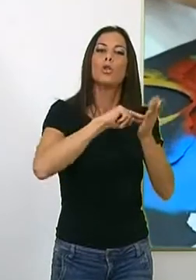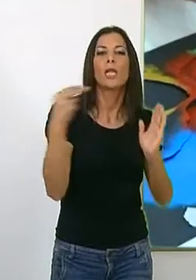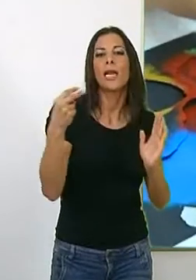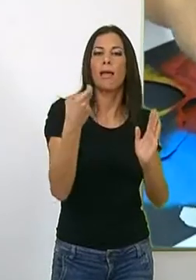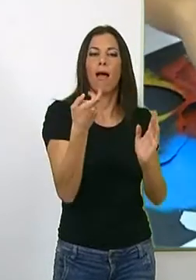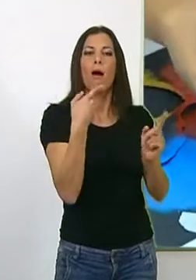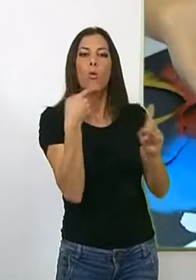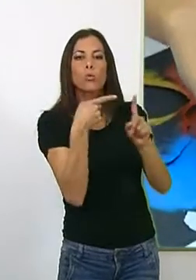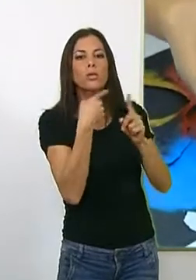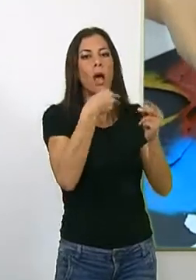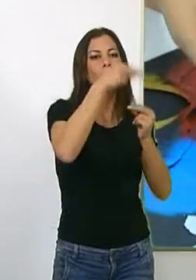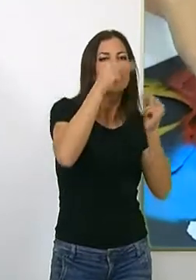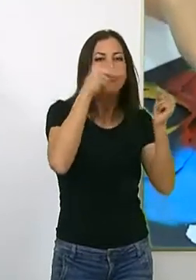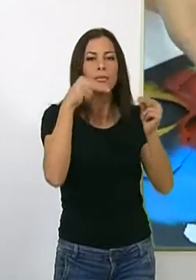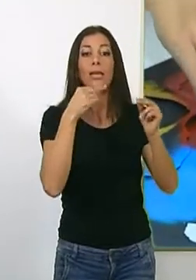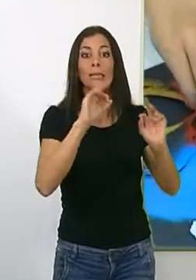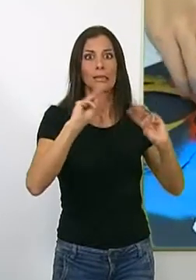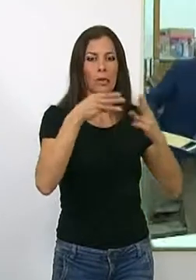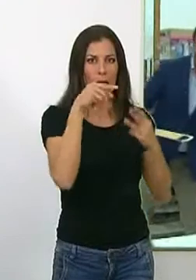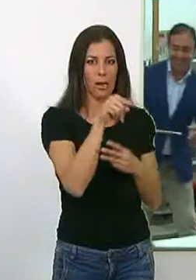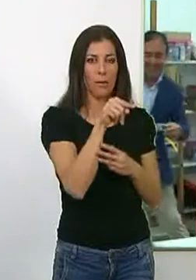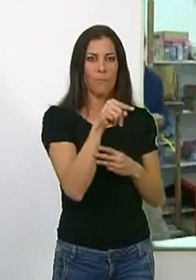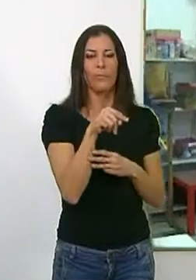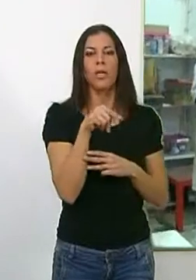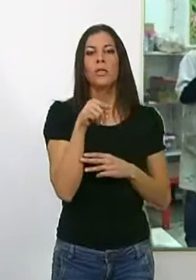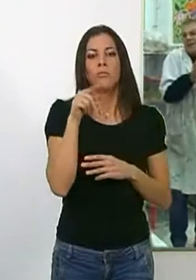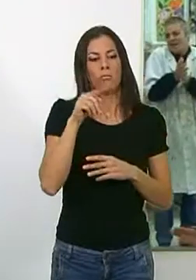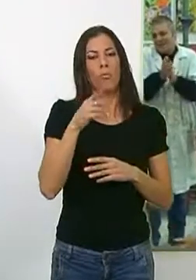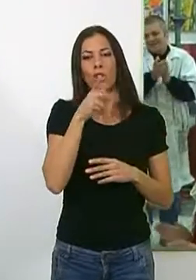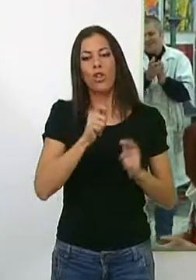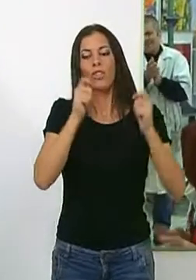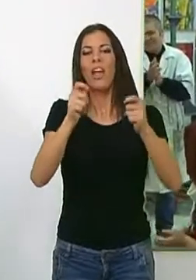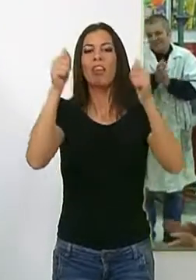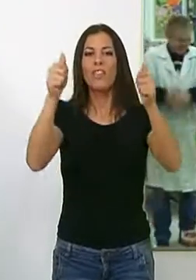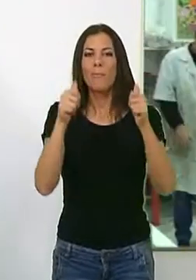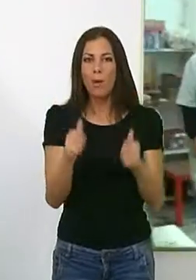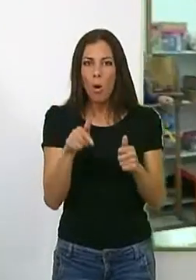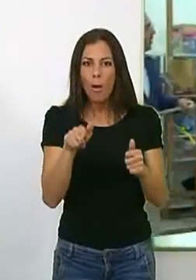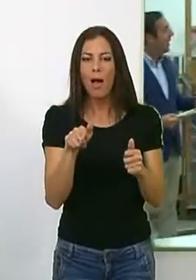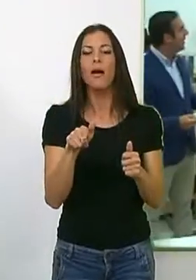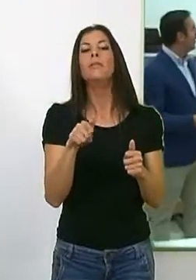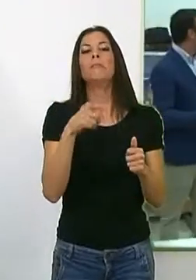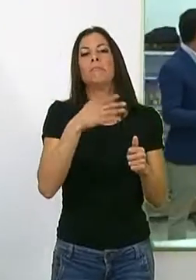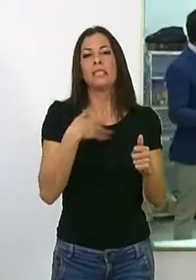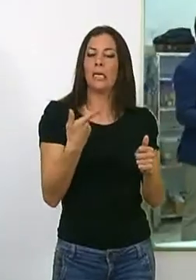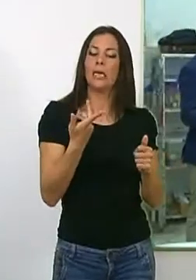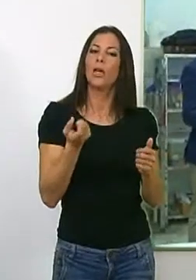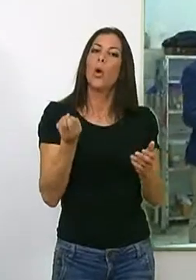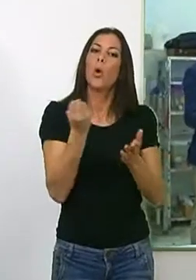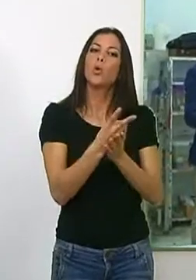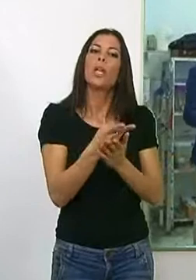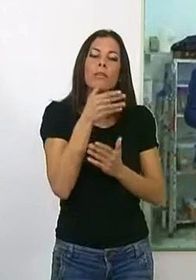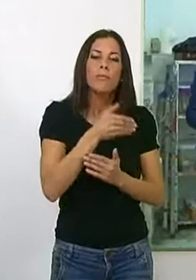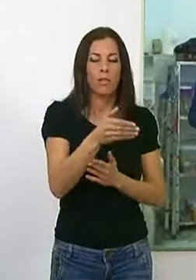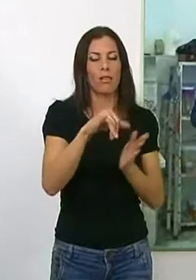técnica pictórica del stencil. Seguidamente, Edil entregó los diplomas a los alumnos en el monográfico que volverá a